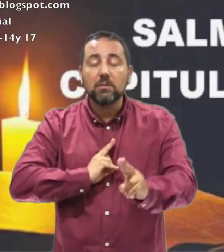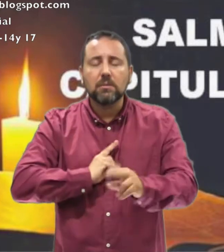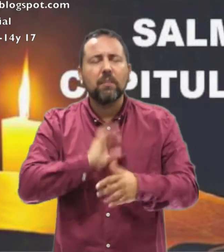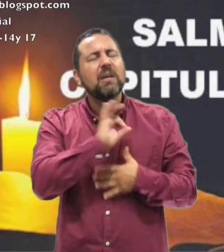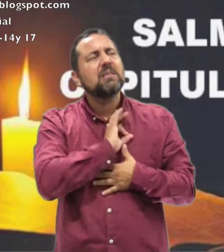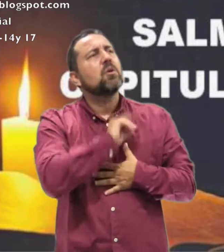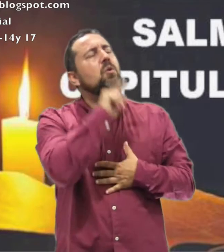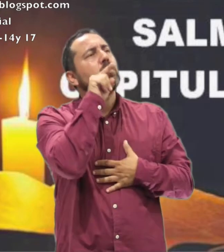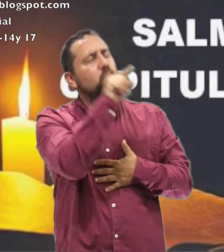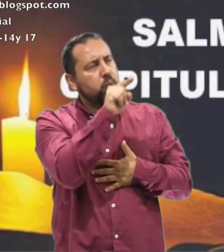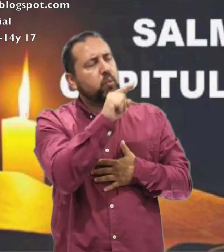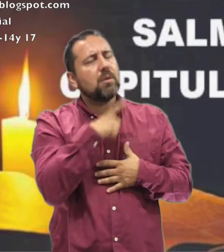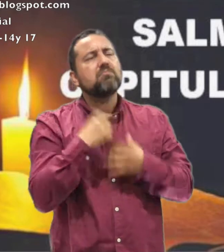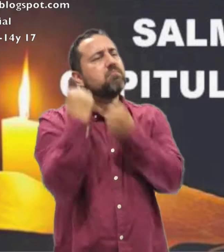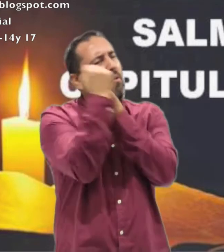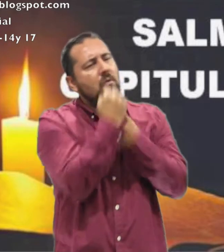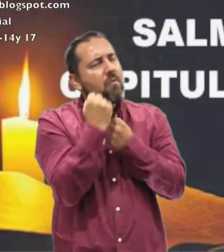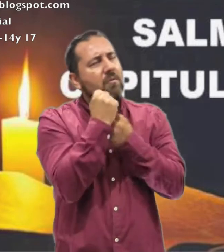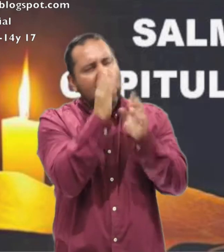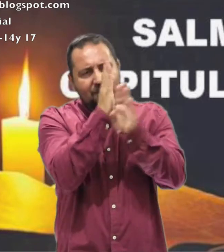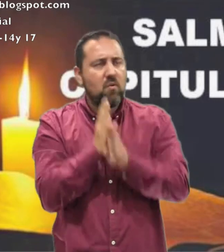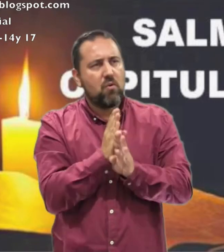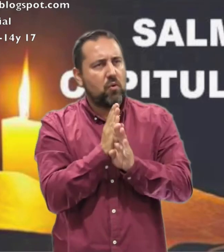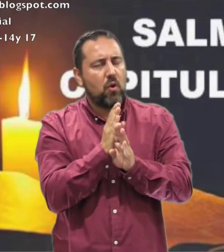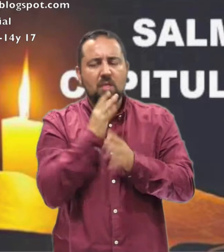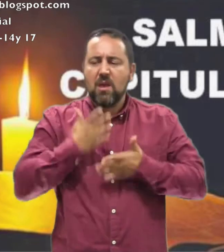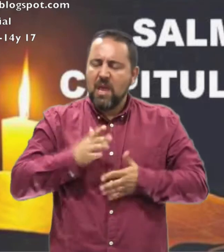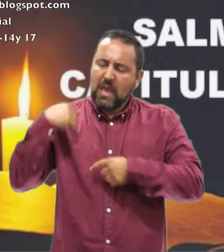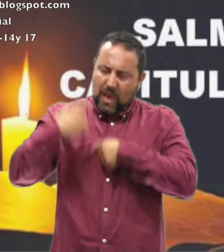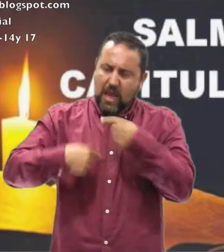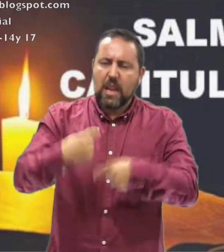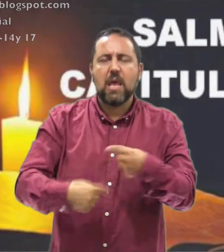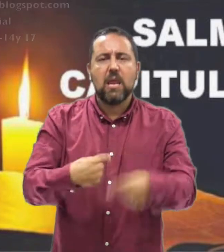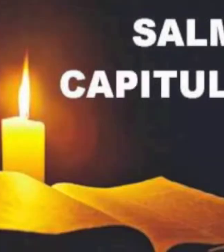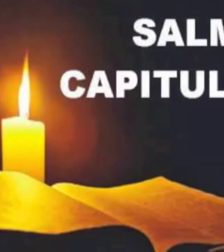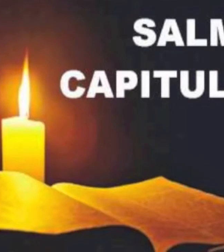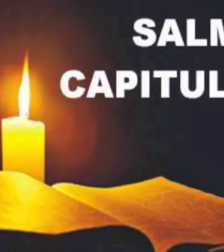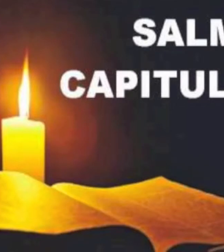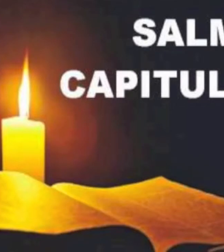Respondemos Señor, tú has sido nuestro refugio De generación en generación